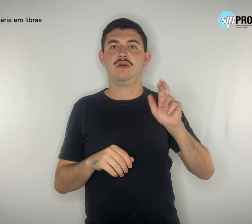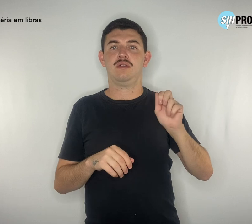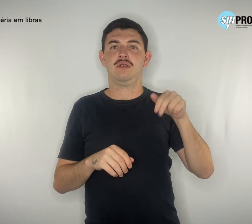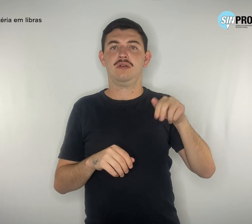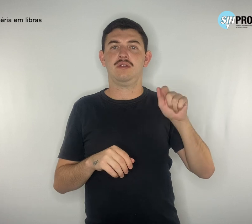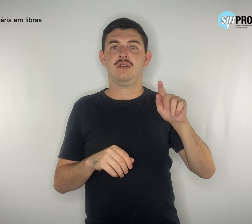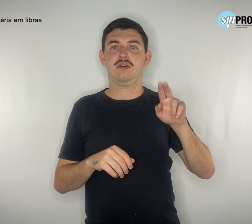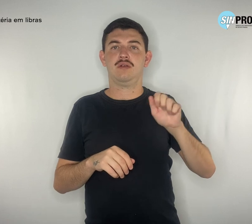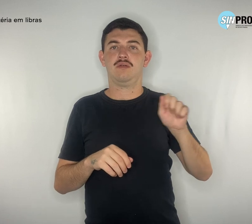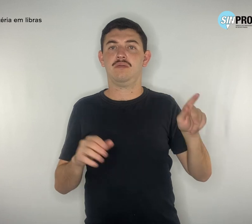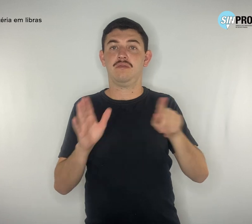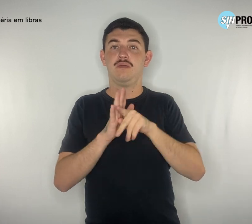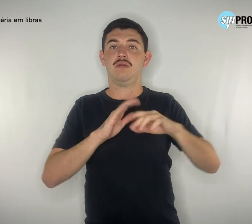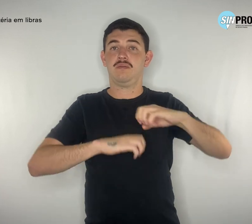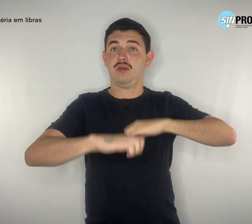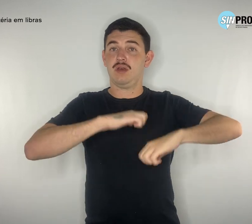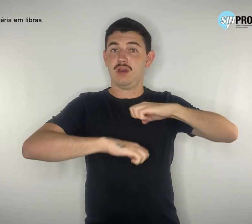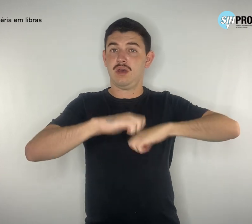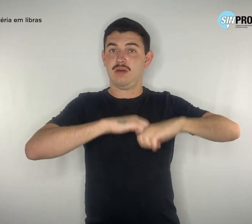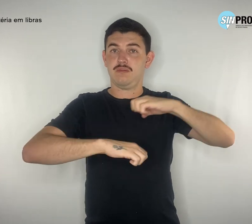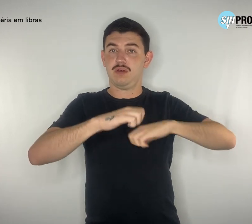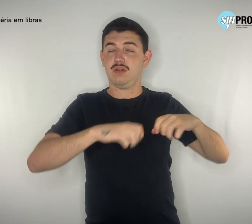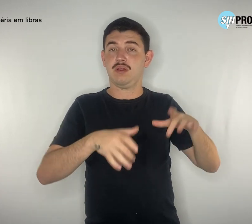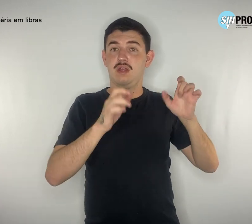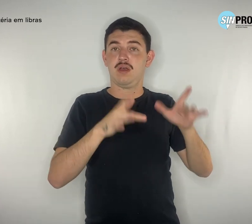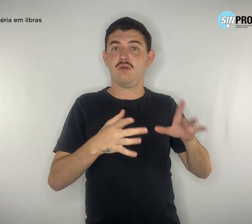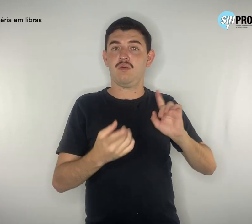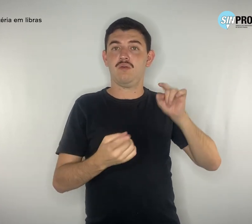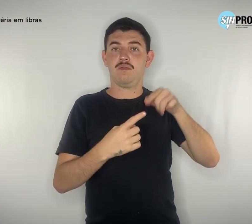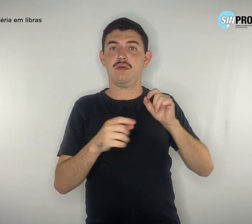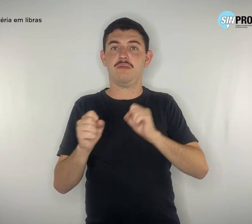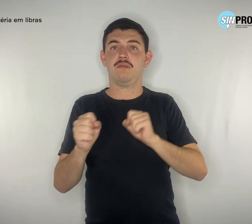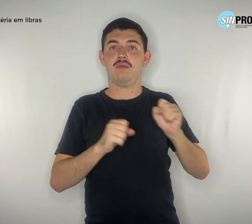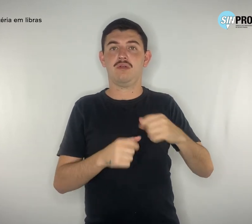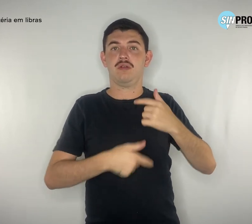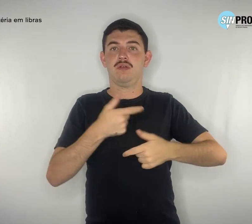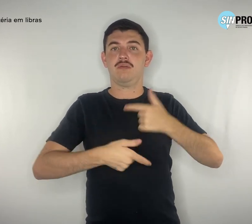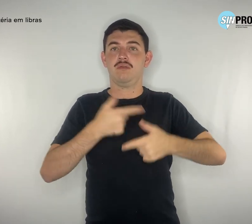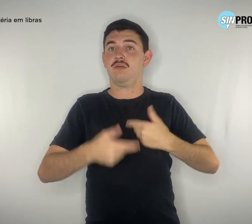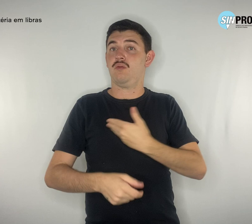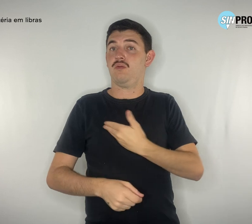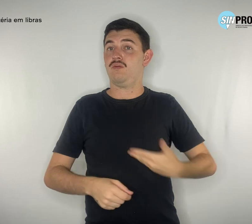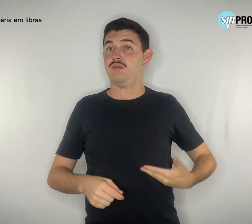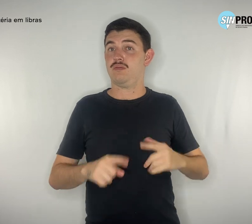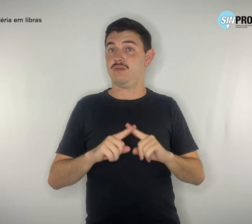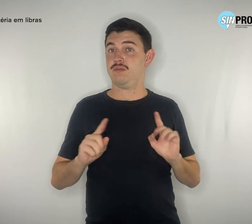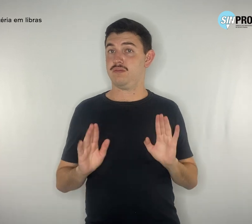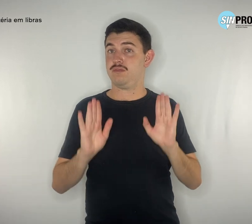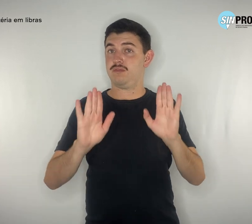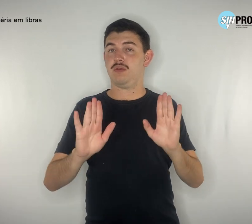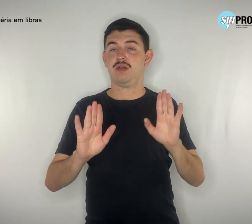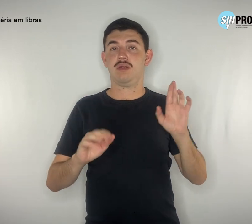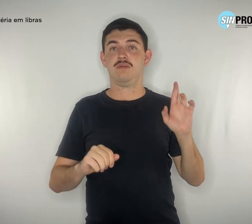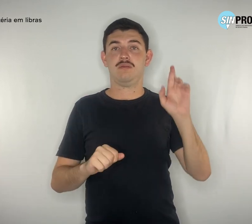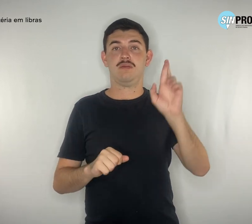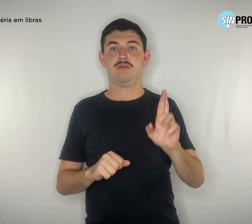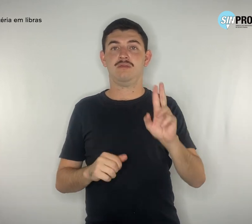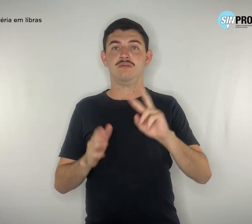exercer o cargo no Poder Executivo. Em nome do Sindicato dos Professores, e